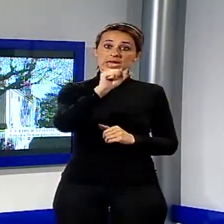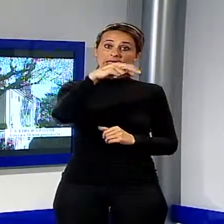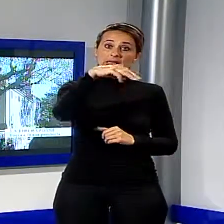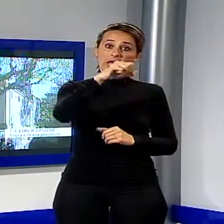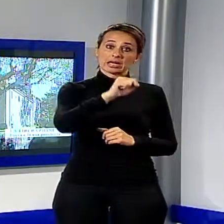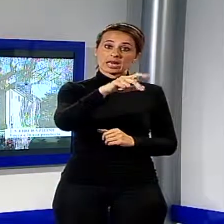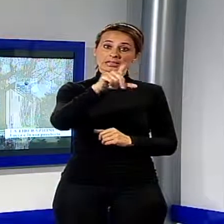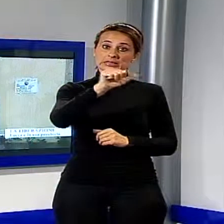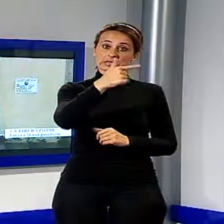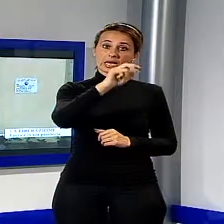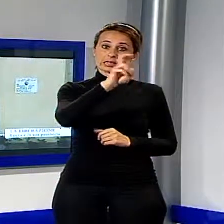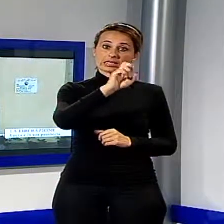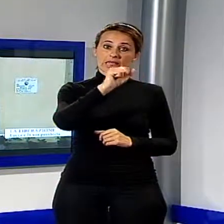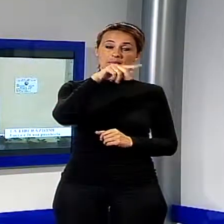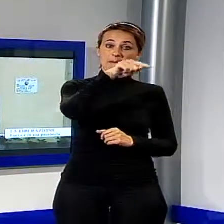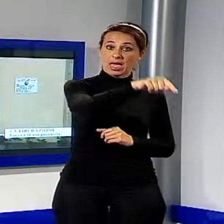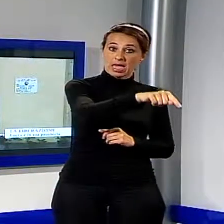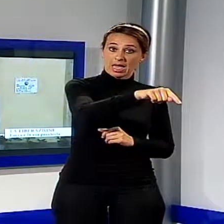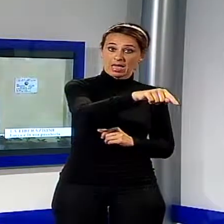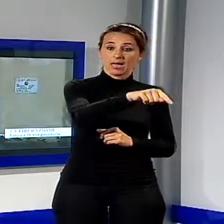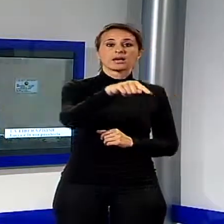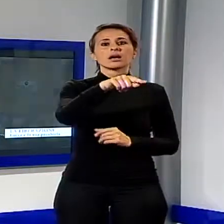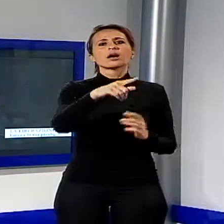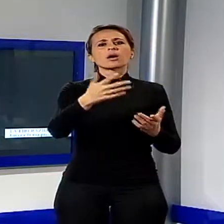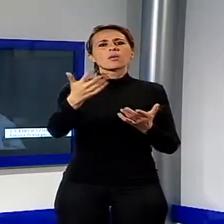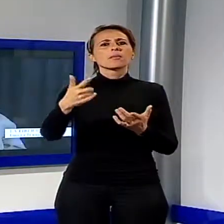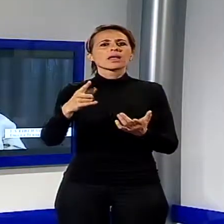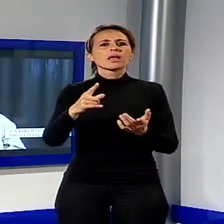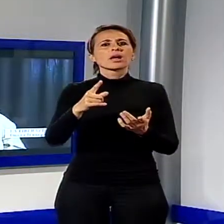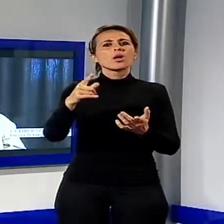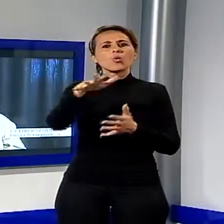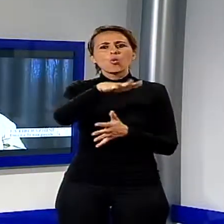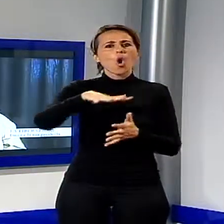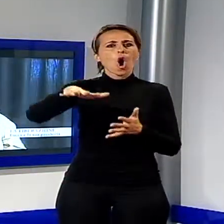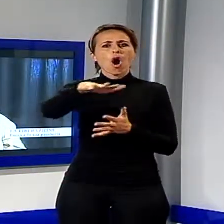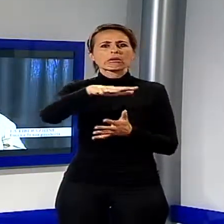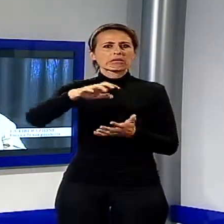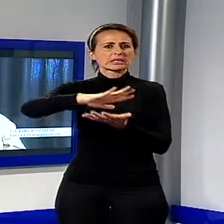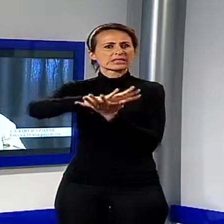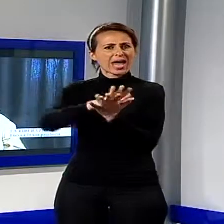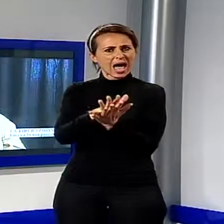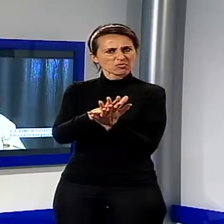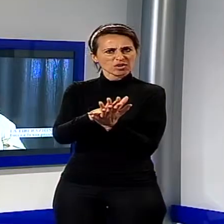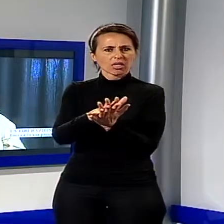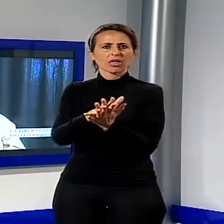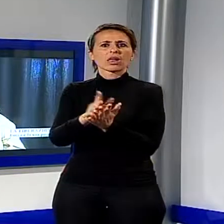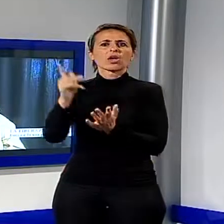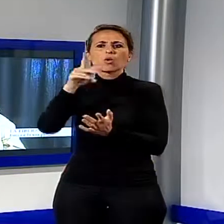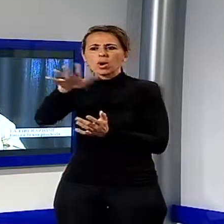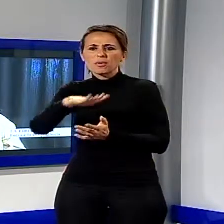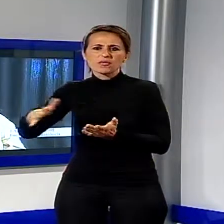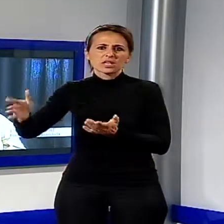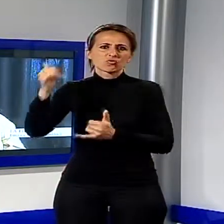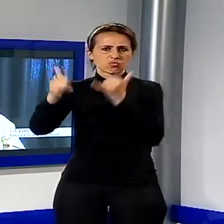luoghi della strage del 12 agosto 1944, attraverso il rastrellamento di Lucca, l'assassinio di Donaldo May, fino ai